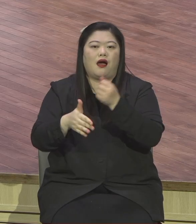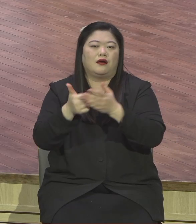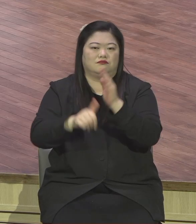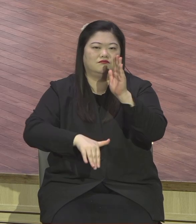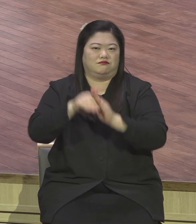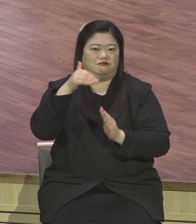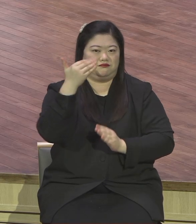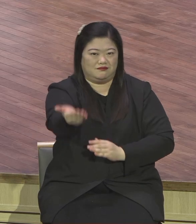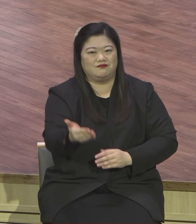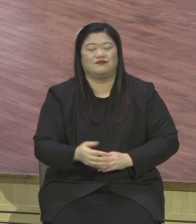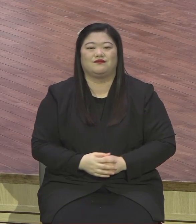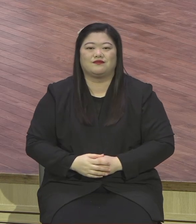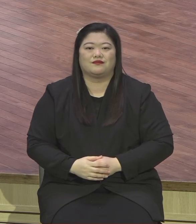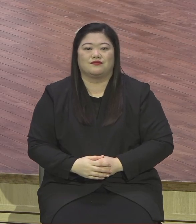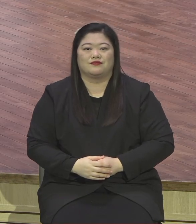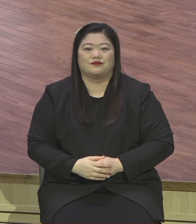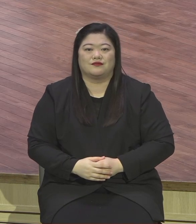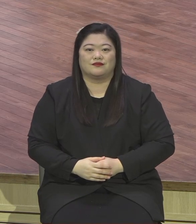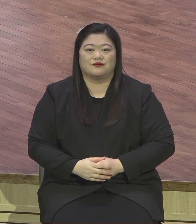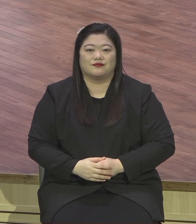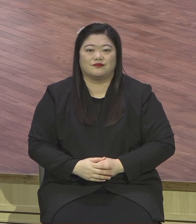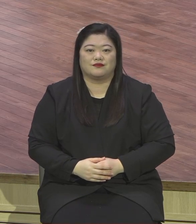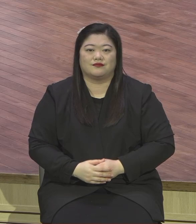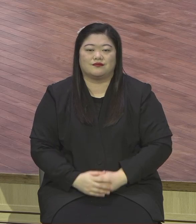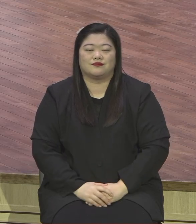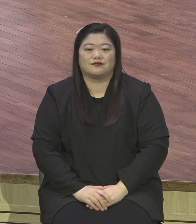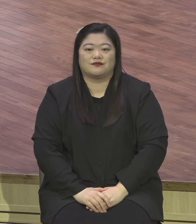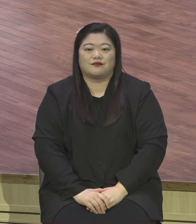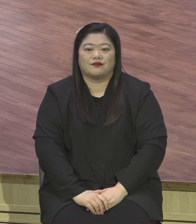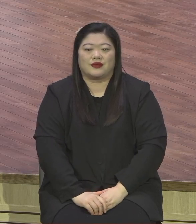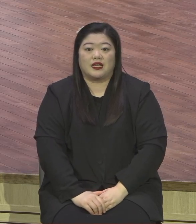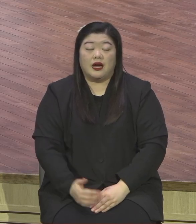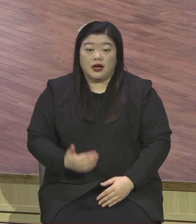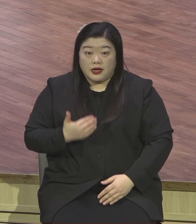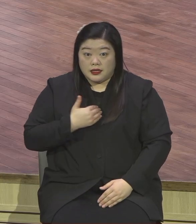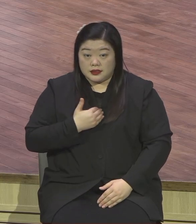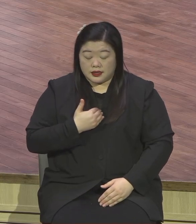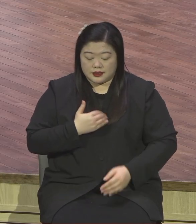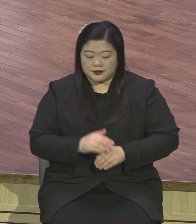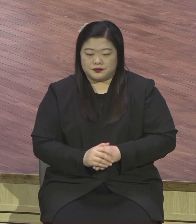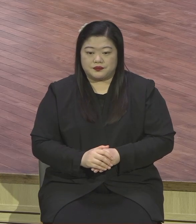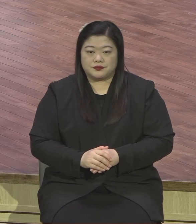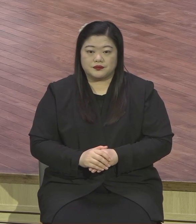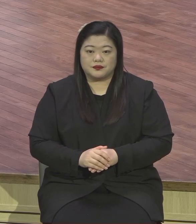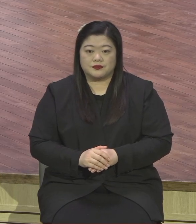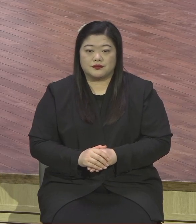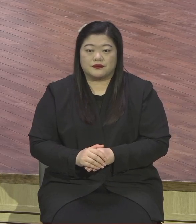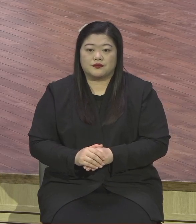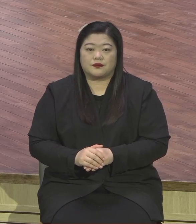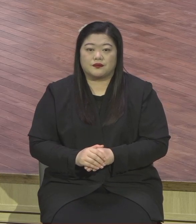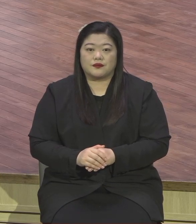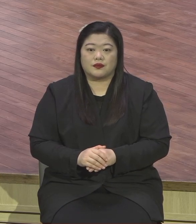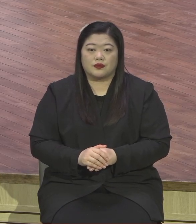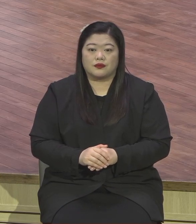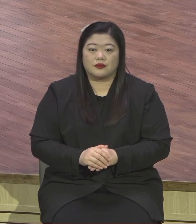수십 년 동안 제가 원단 메시지 하면서 이번 본문은 처음입니다. 많이 여러분 들었겠지만 이번